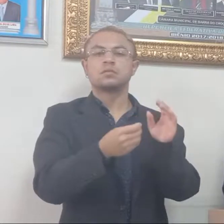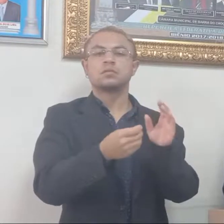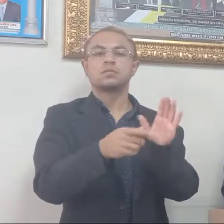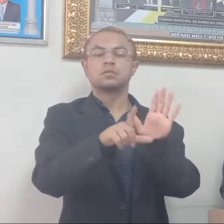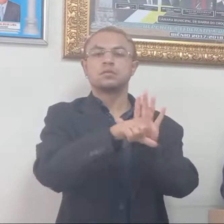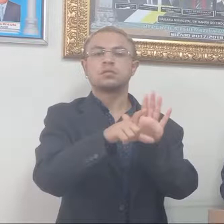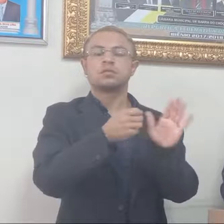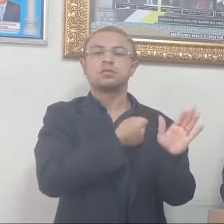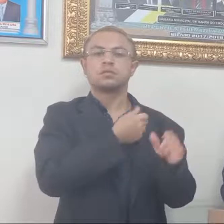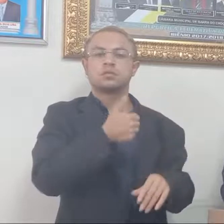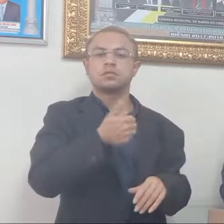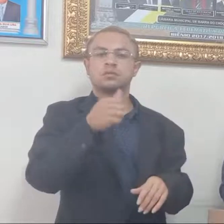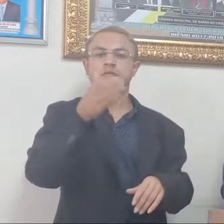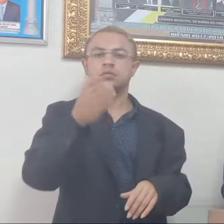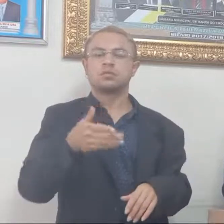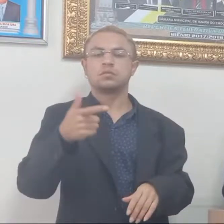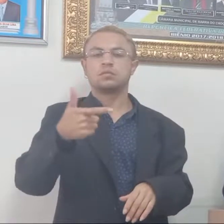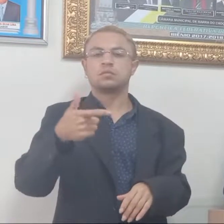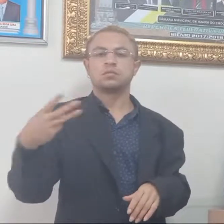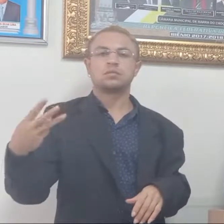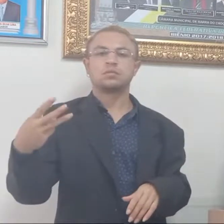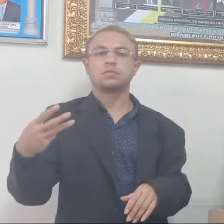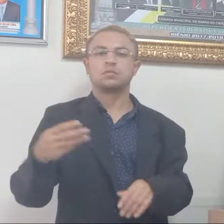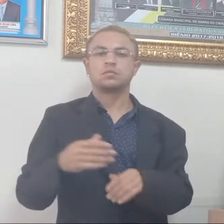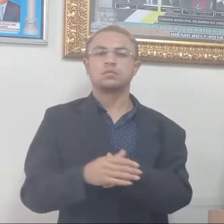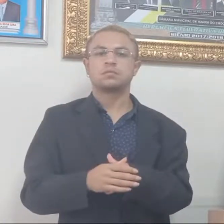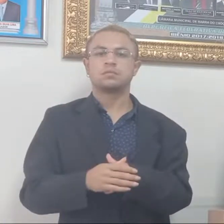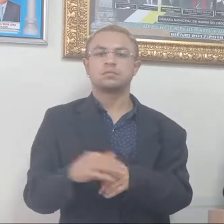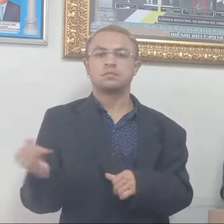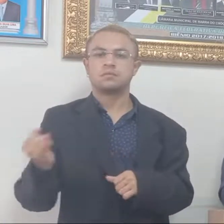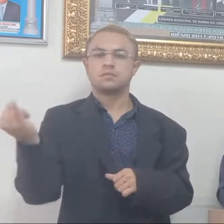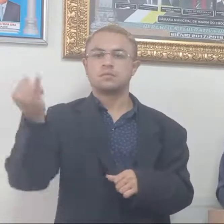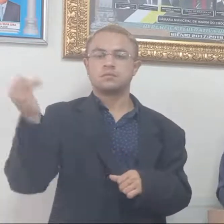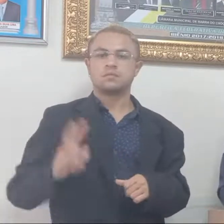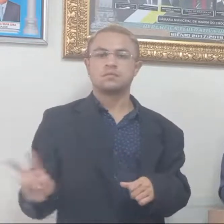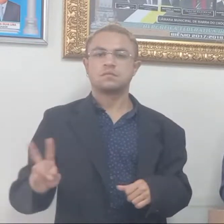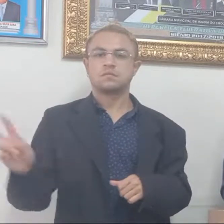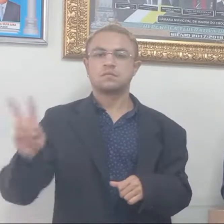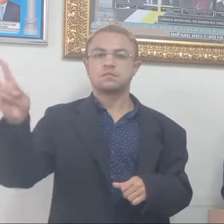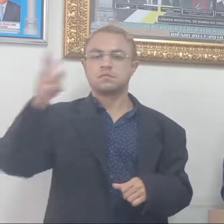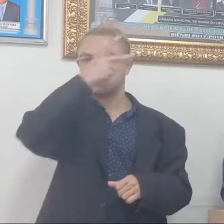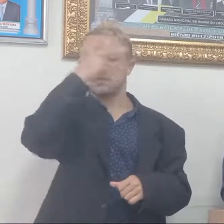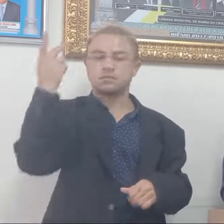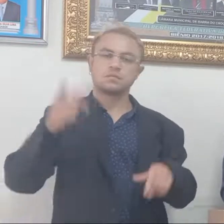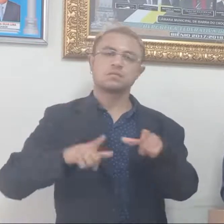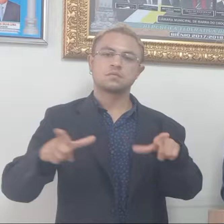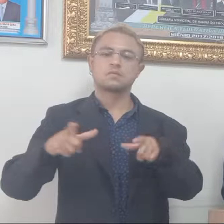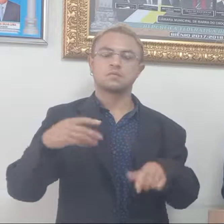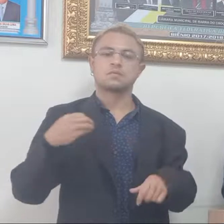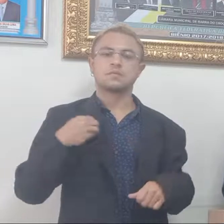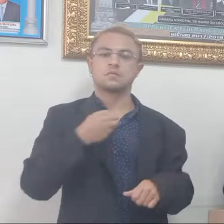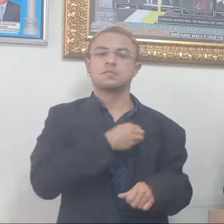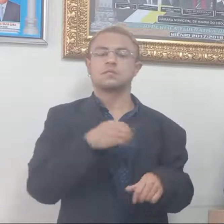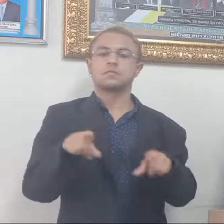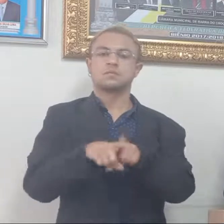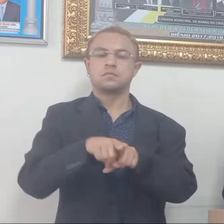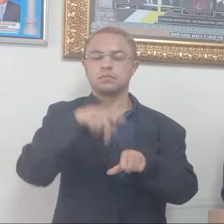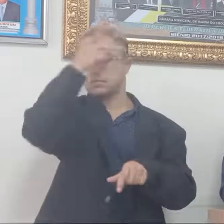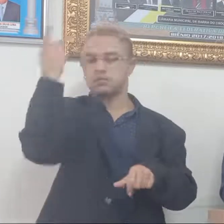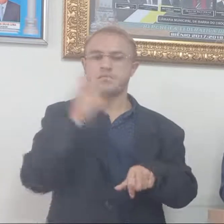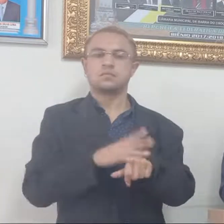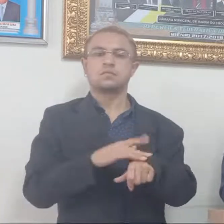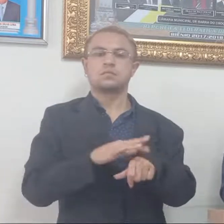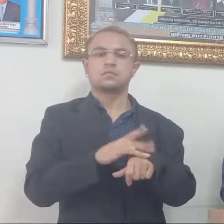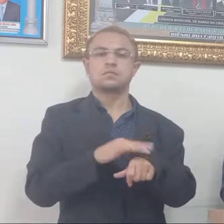2023, sendo este de suma importância para a valorização dos agentes comunitários de saúde, dos agentes de combate a endemias.